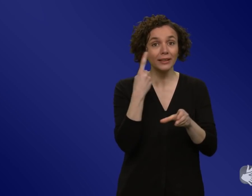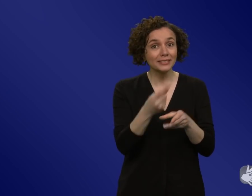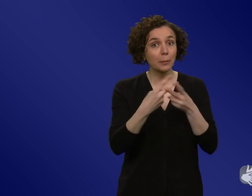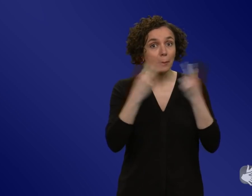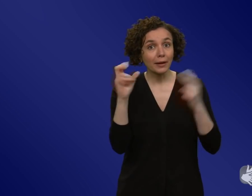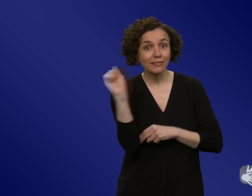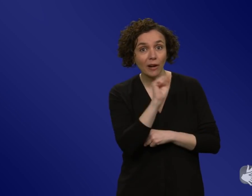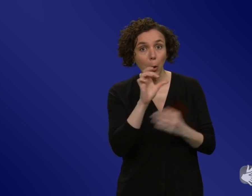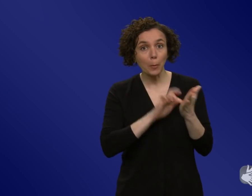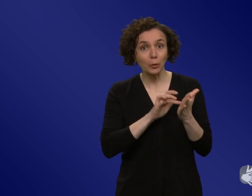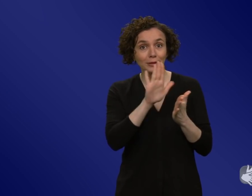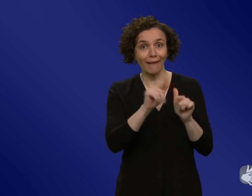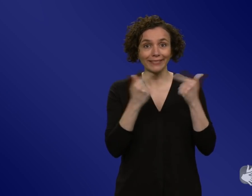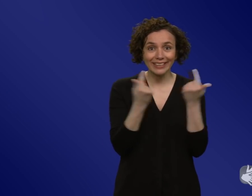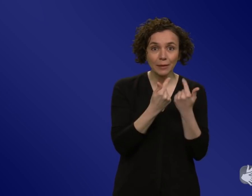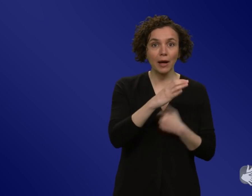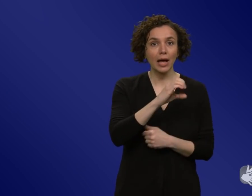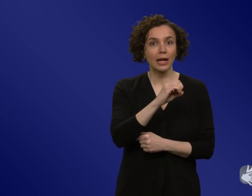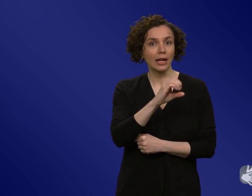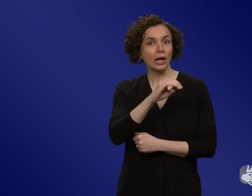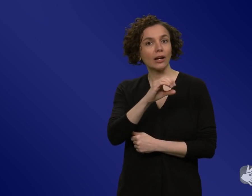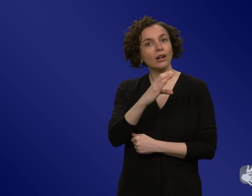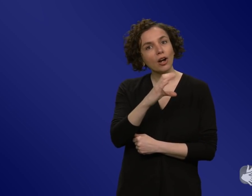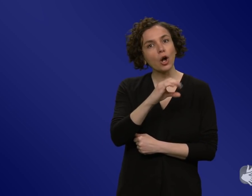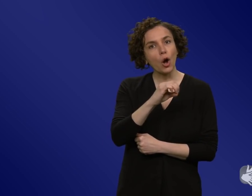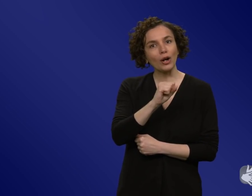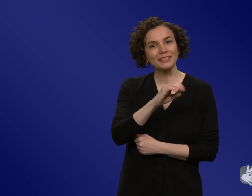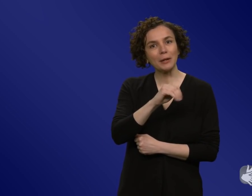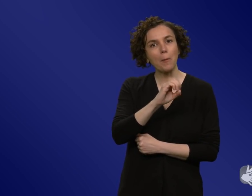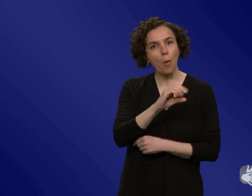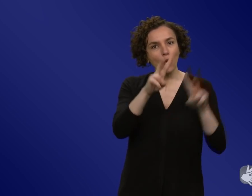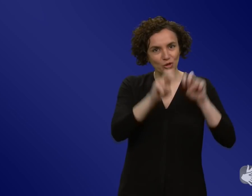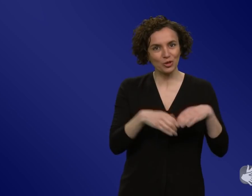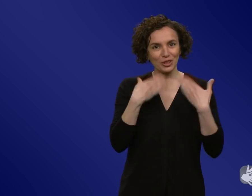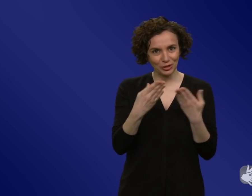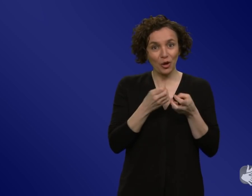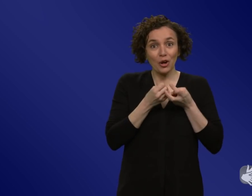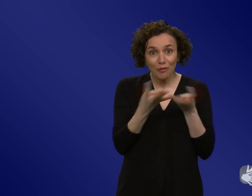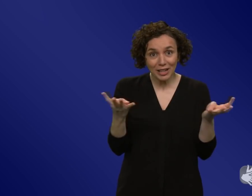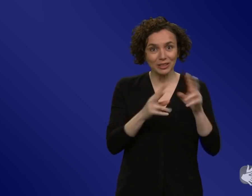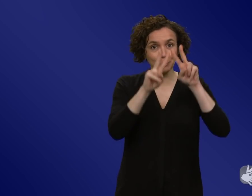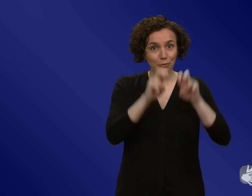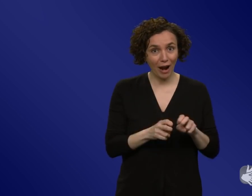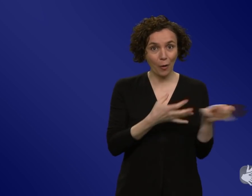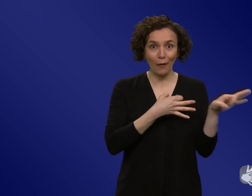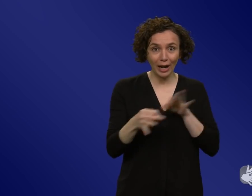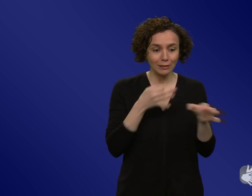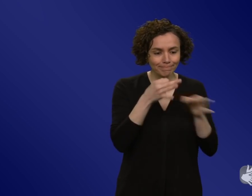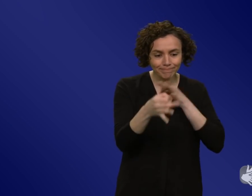Cosmos-Studie in der Pandemie durchführt. Das ist eine regelmäßige Querschnittsbefragung dazu, was die Menschen über das Virus und seine